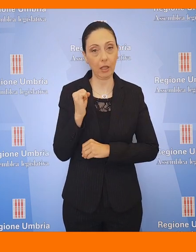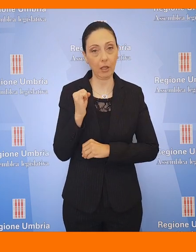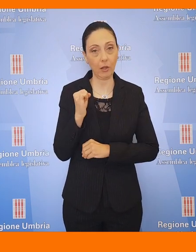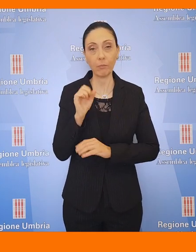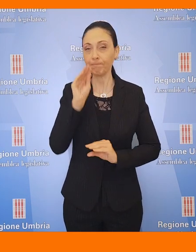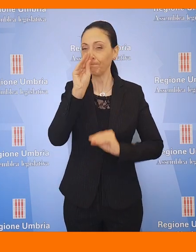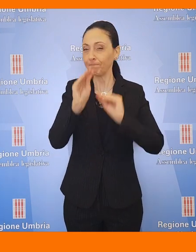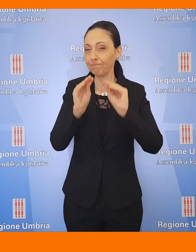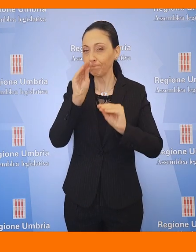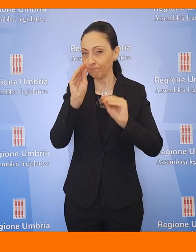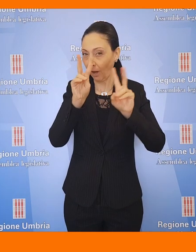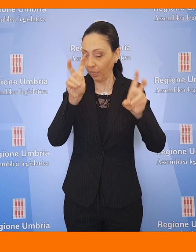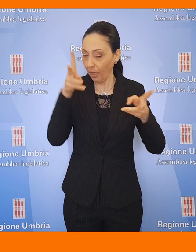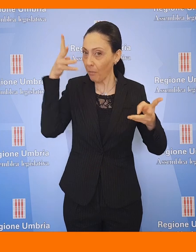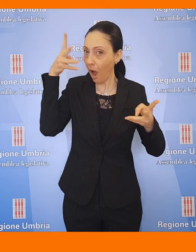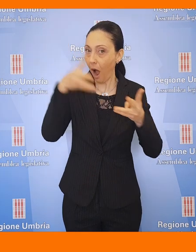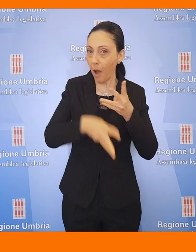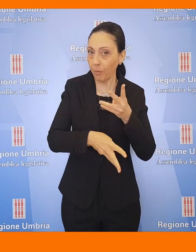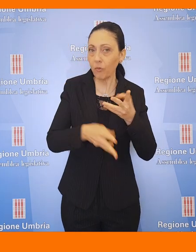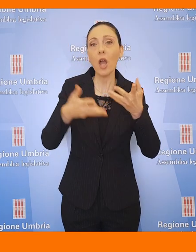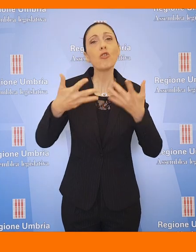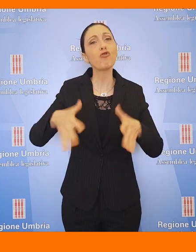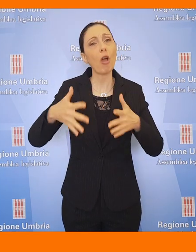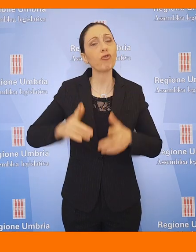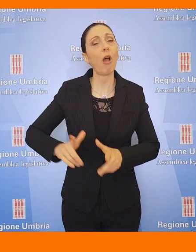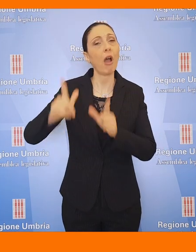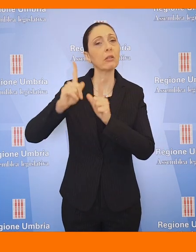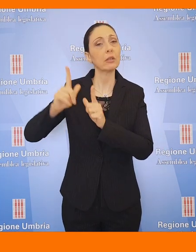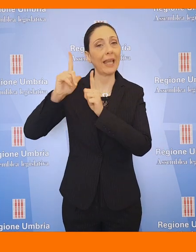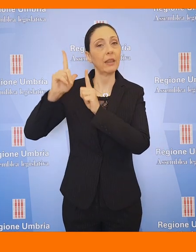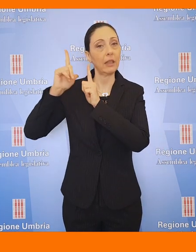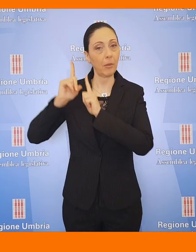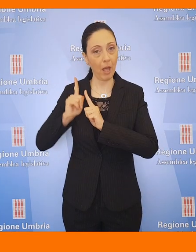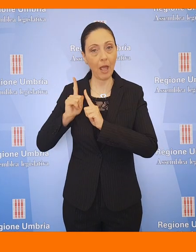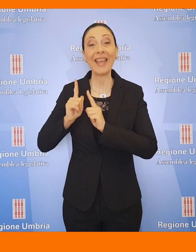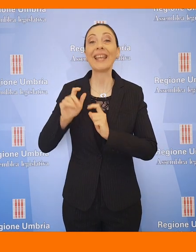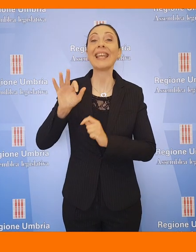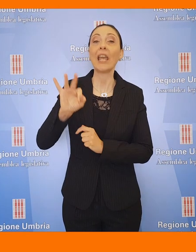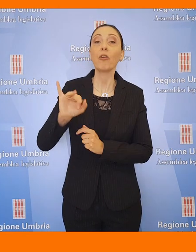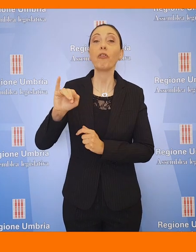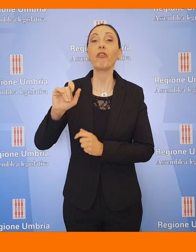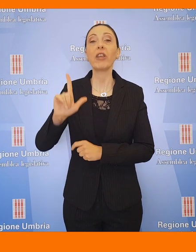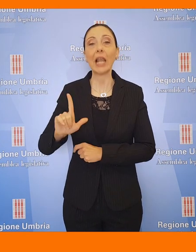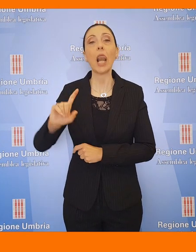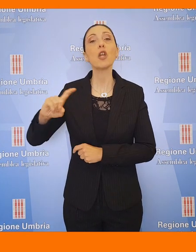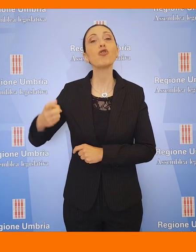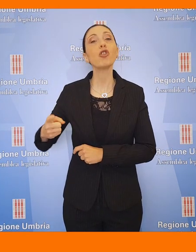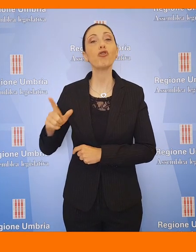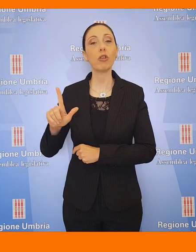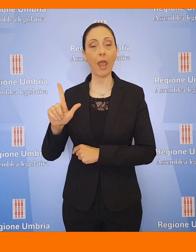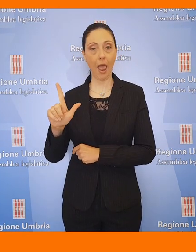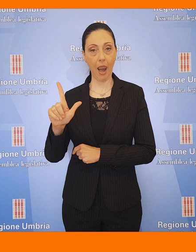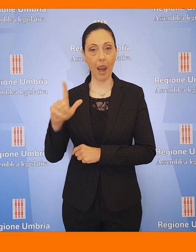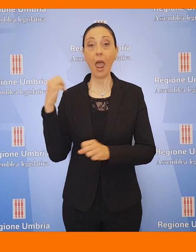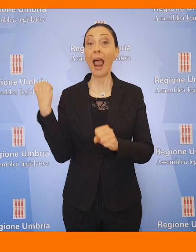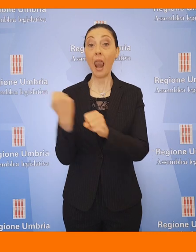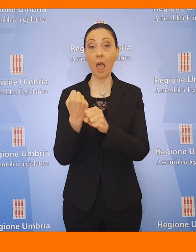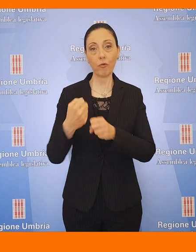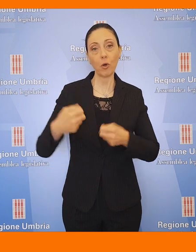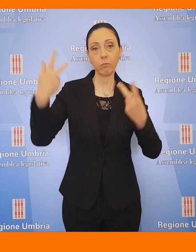richiesta di approfondimento del tema era arrivata qualche settimana fa dalla Filcgl. Hanno preso parte i lavori, in